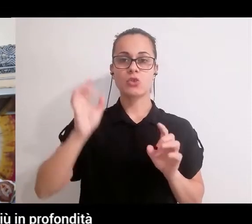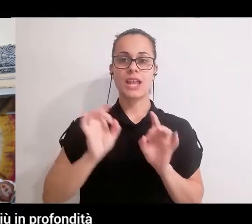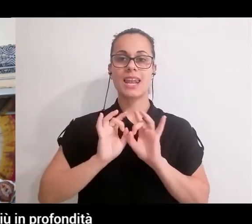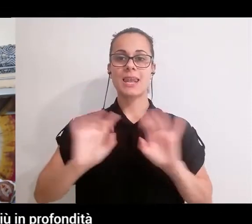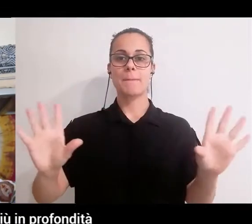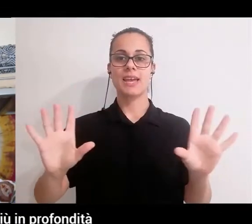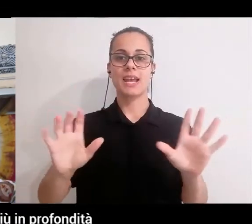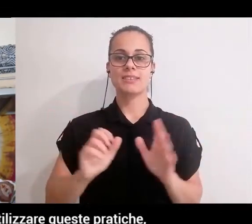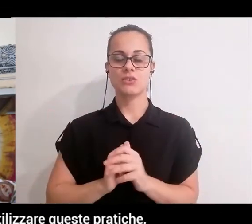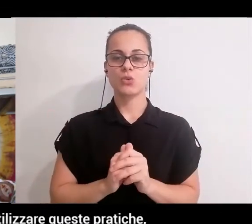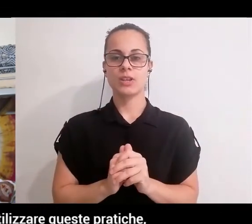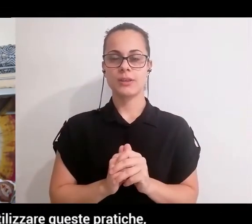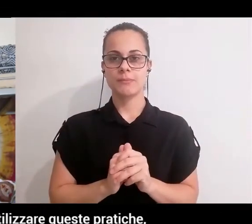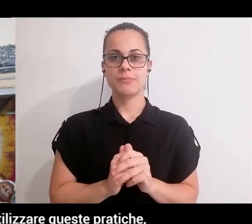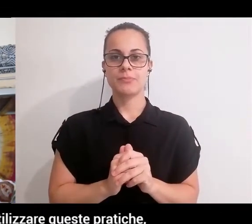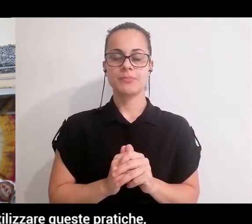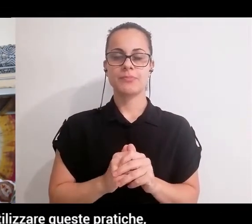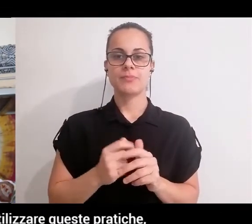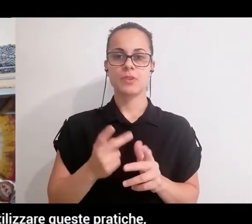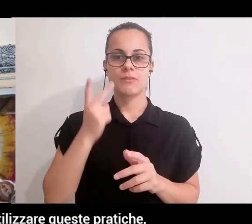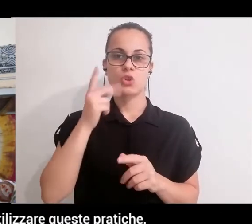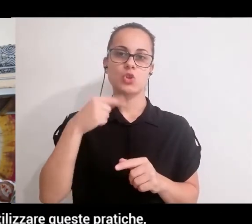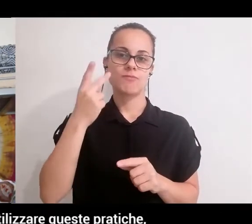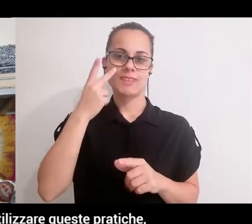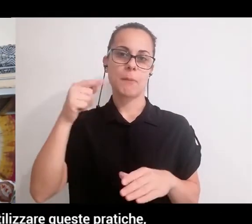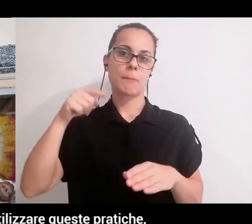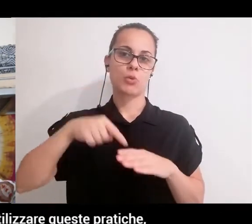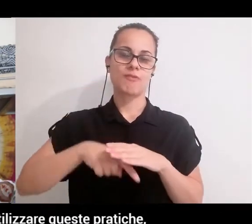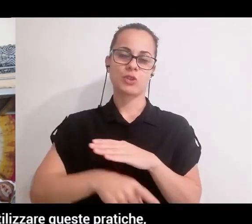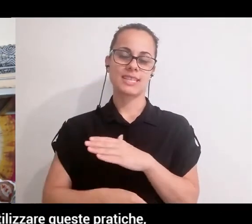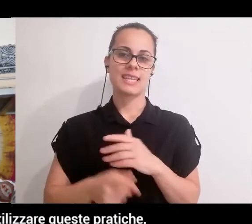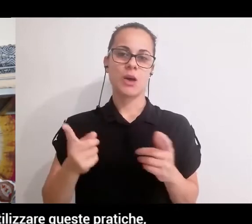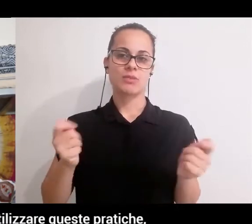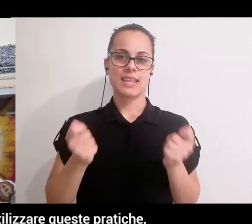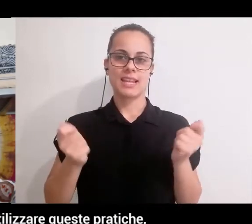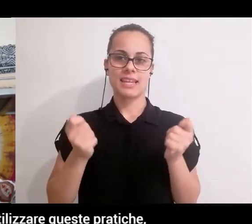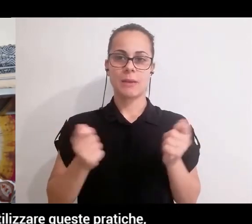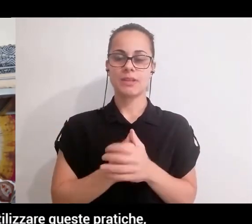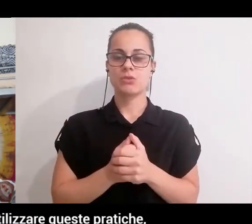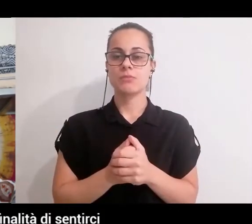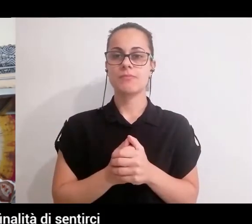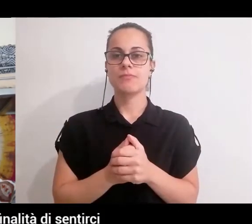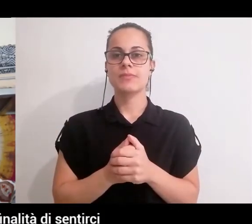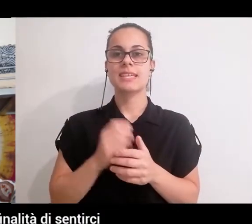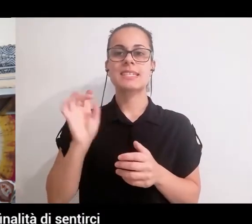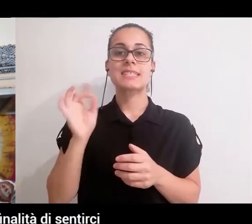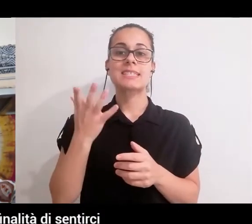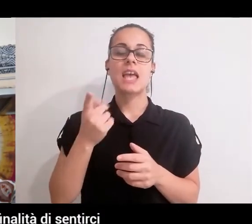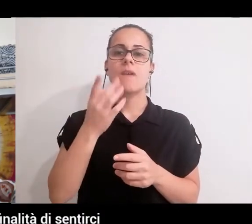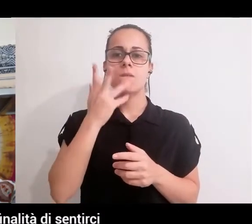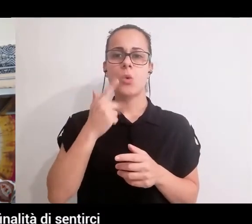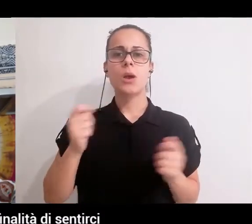andare un pochettino più in profondità rispetto a queste pratiche. Se vogliamo utilizzare queste pratiche invece